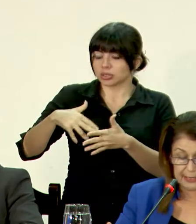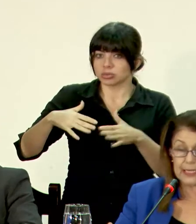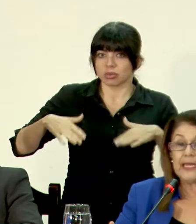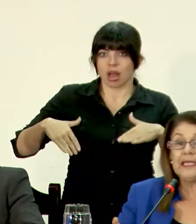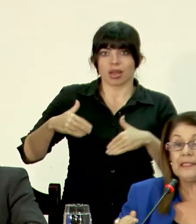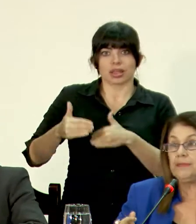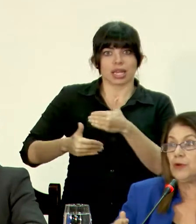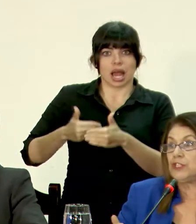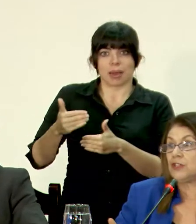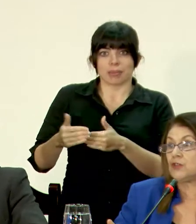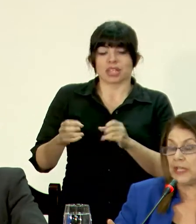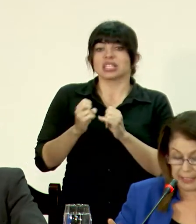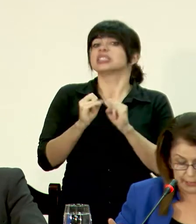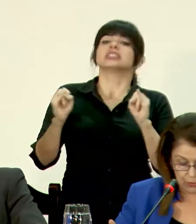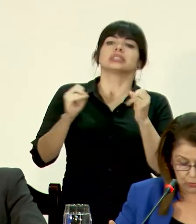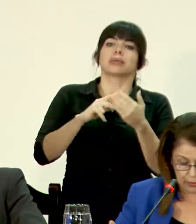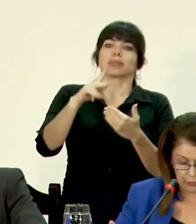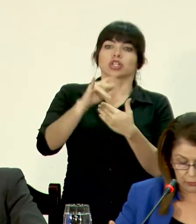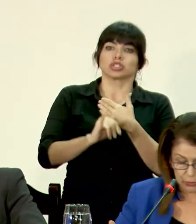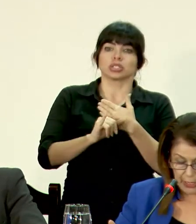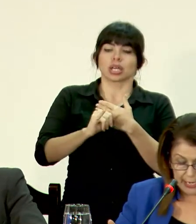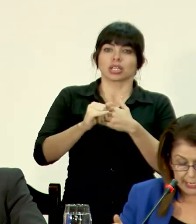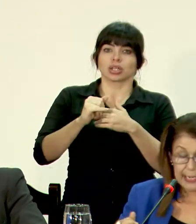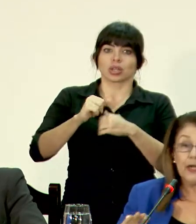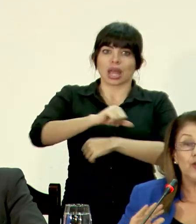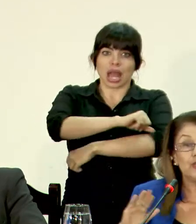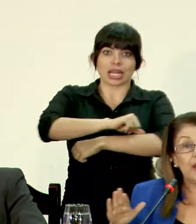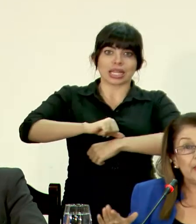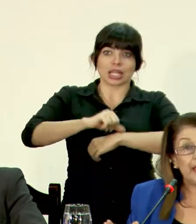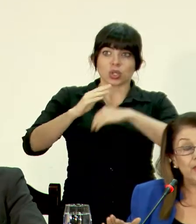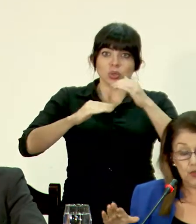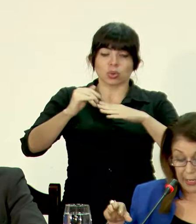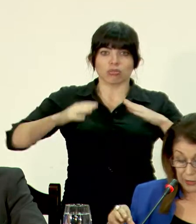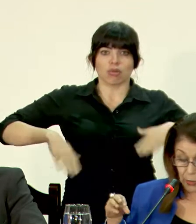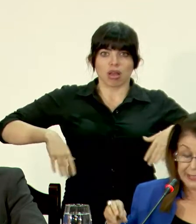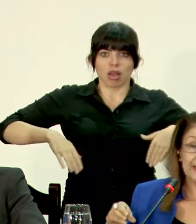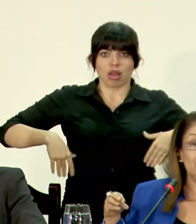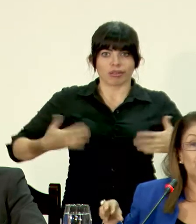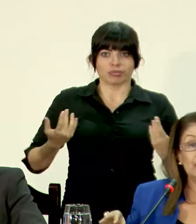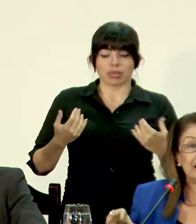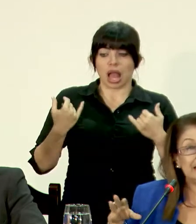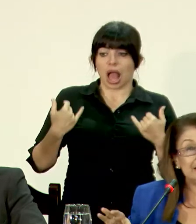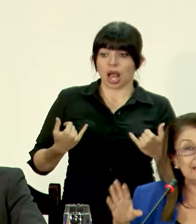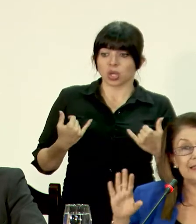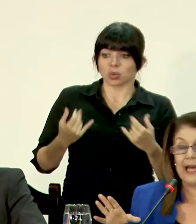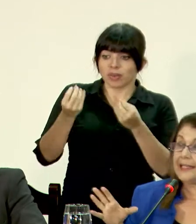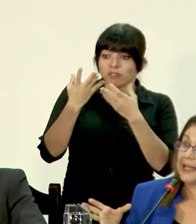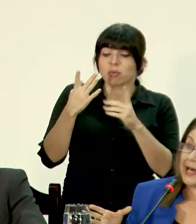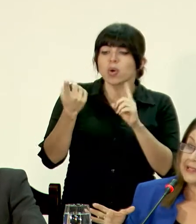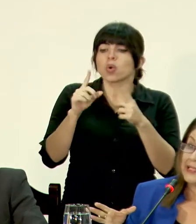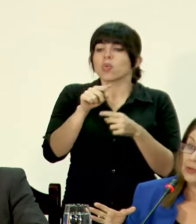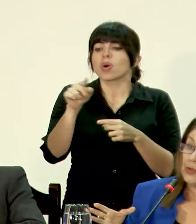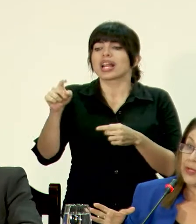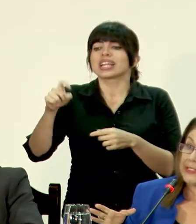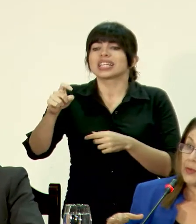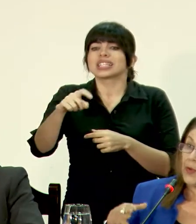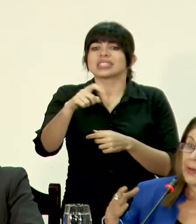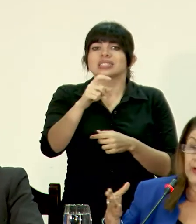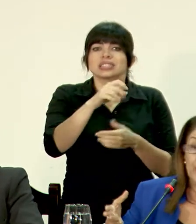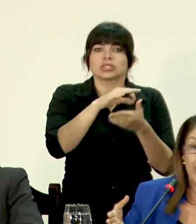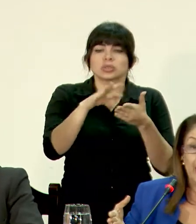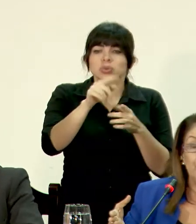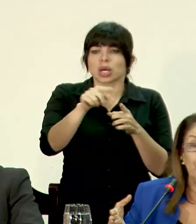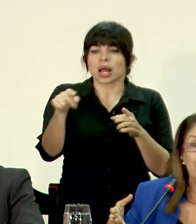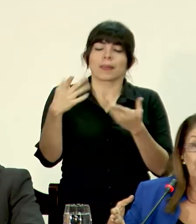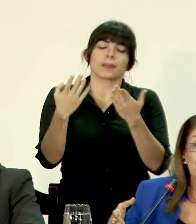preliminares y sin proyectos arquitectónicos. No se había hecho una actualización de las necesidades de cada centro educativo.